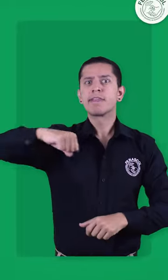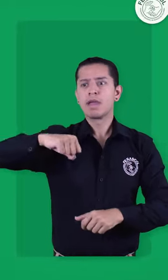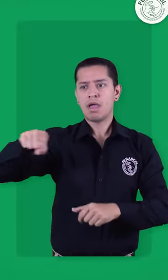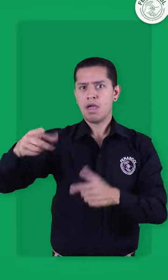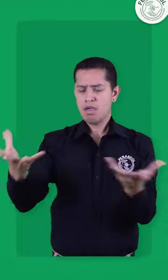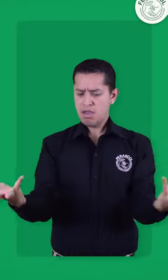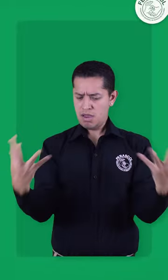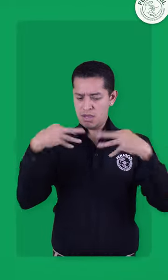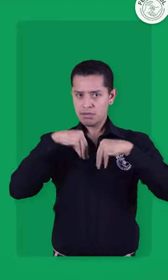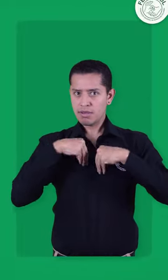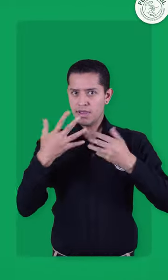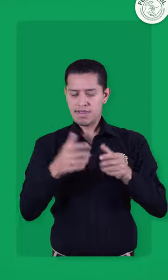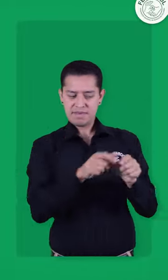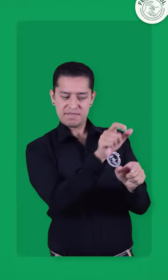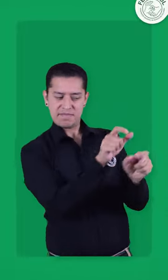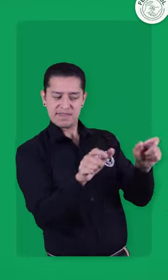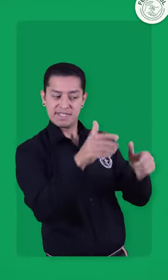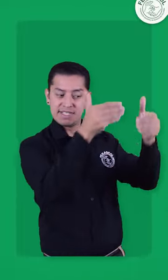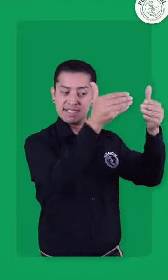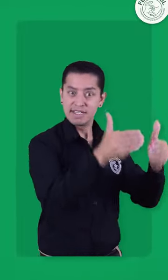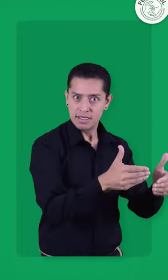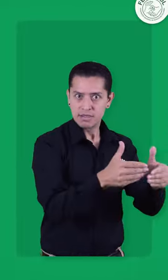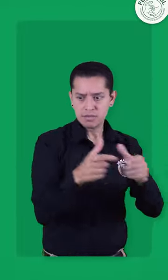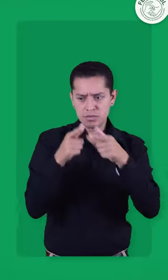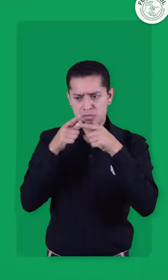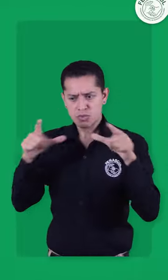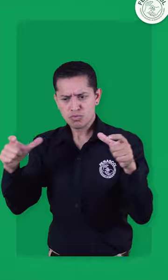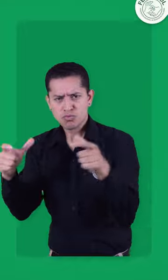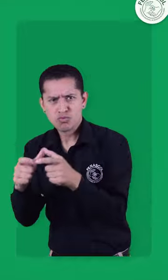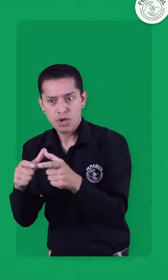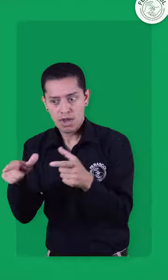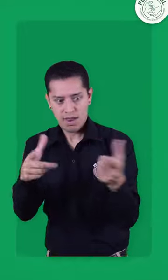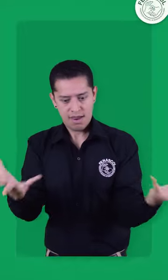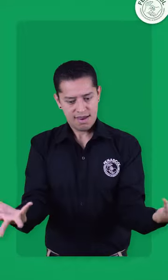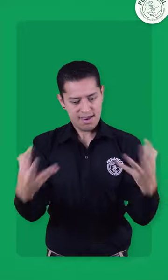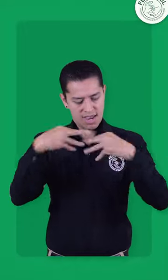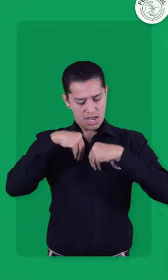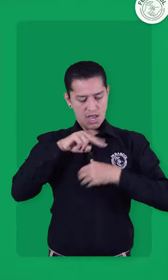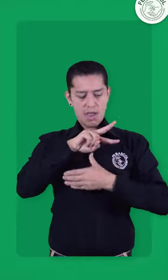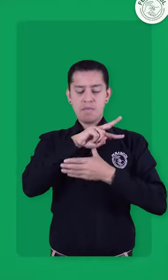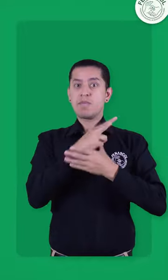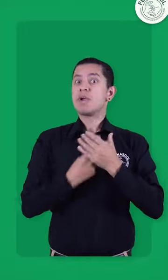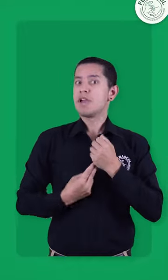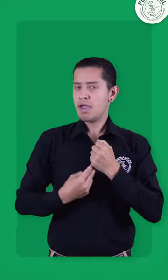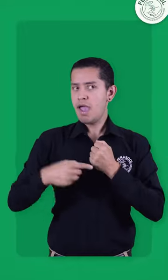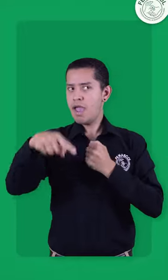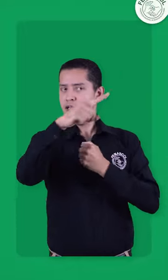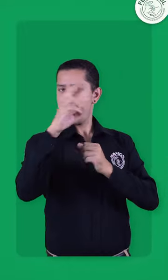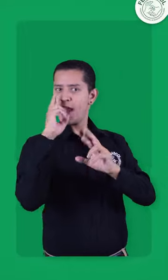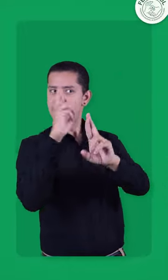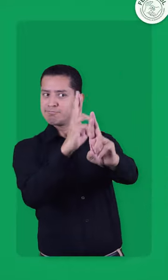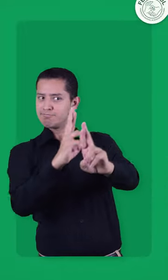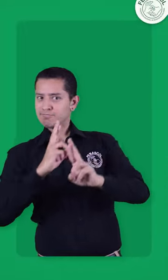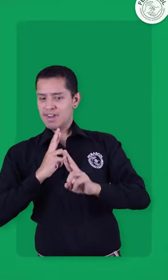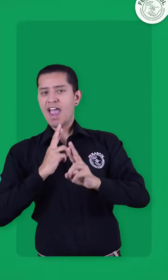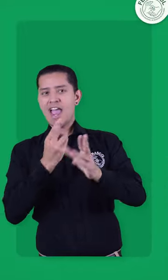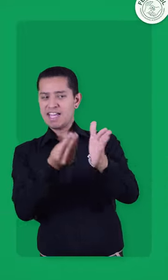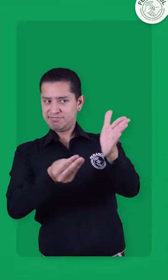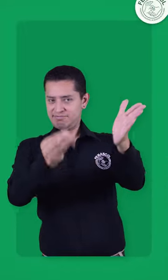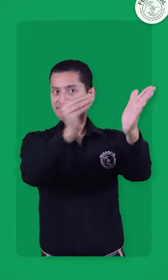derechos de las personas sordas, reconociendo su condición dual, como personas con discapacidad y minoría